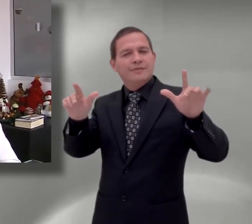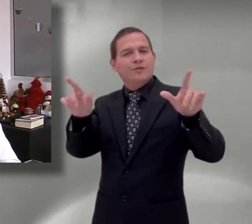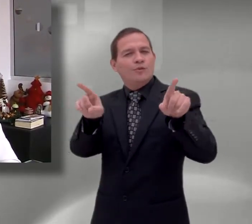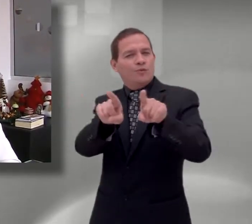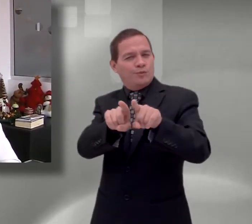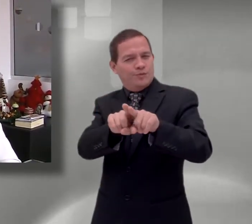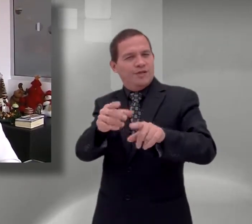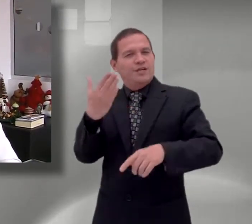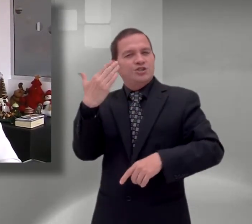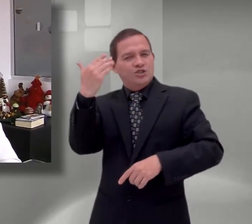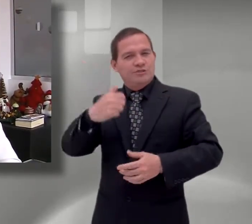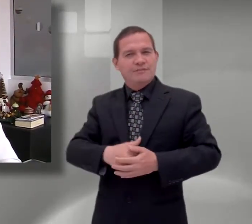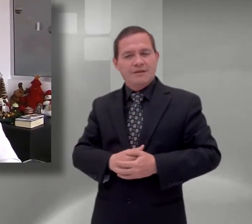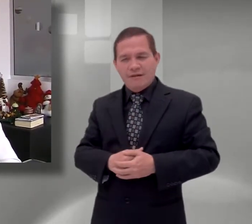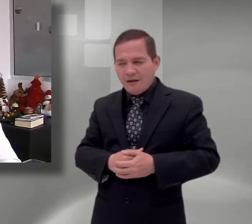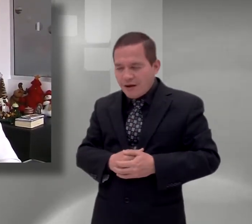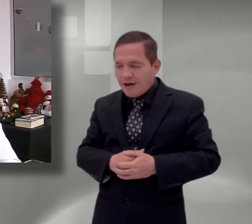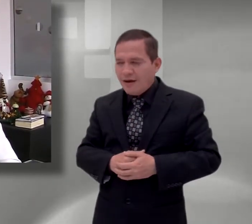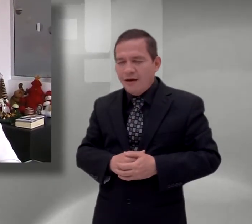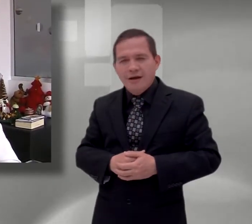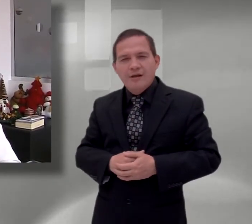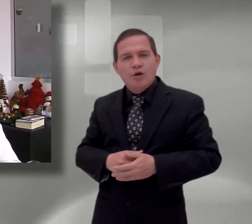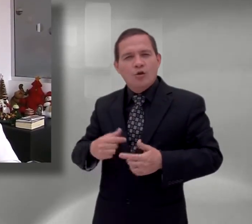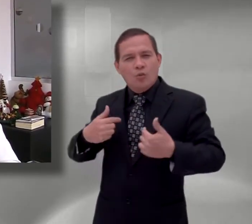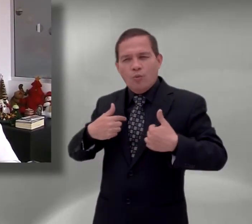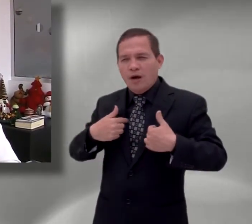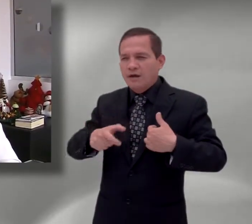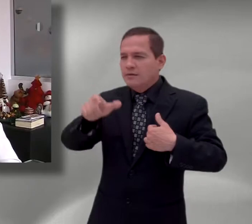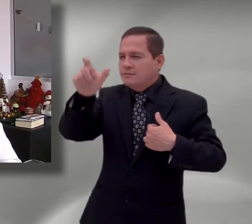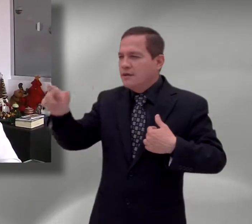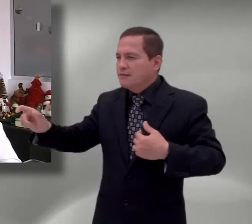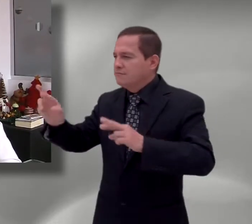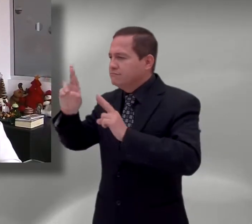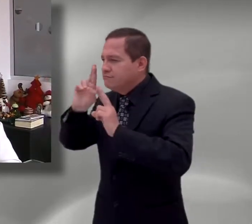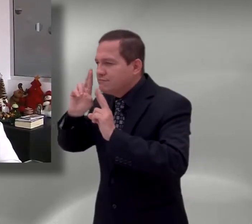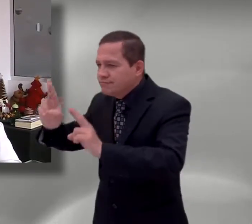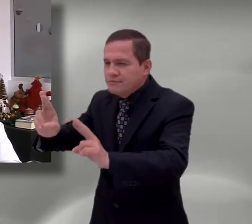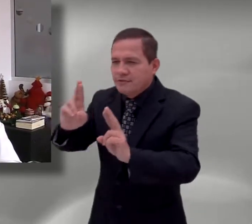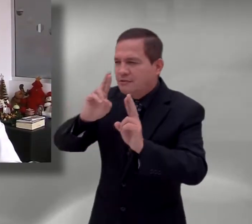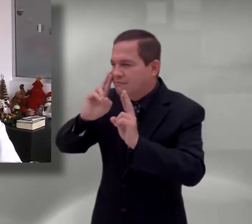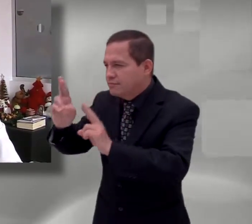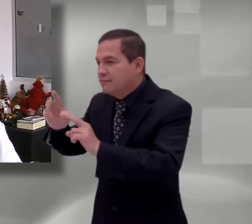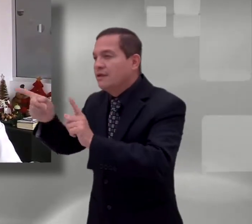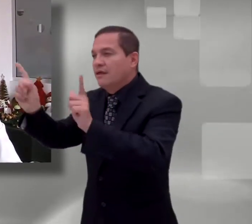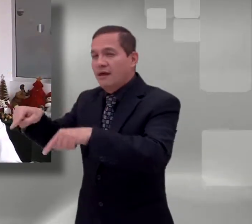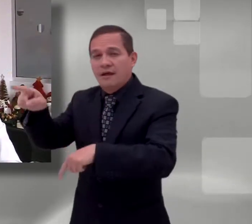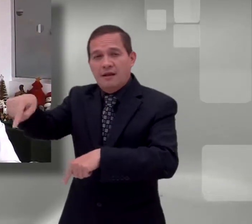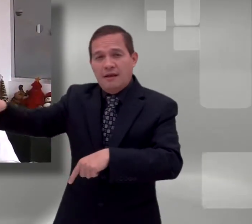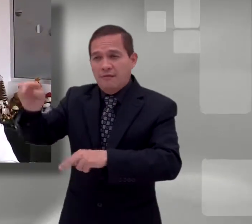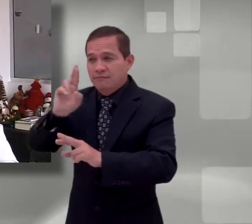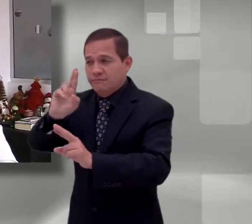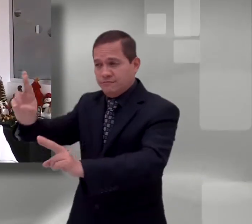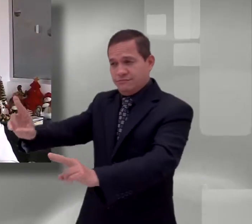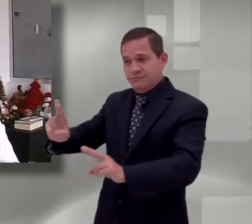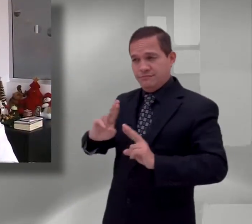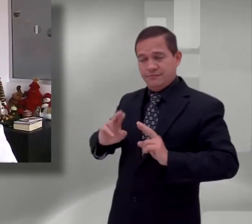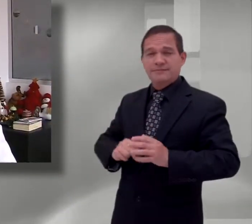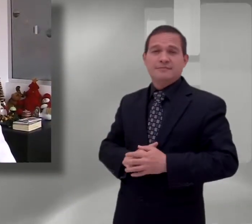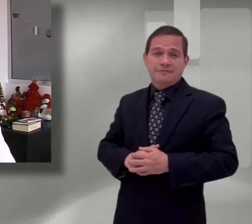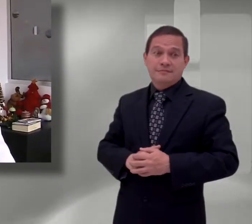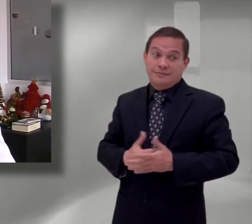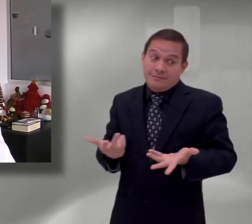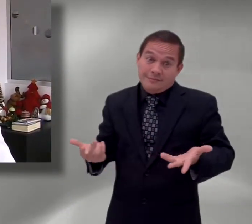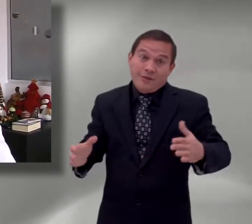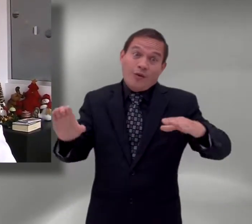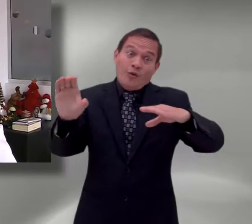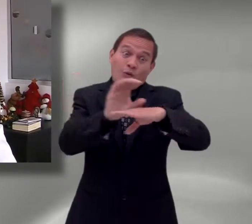significado porque nos permite reconocer al otro. Fortalecer las competencias comunicativas digitales es